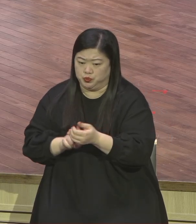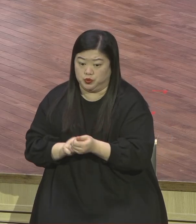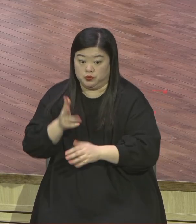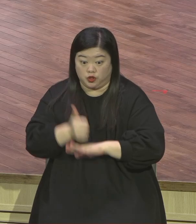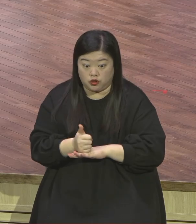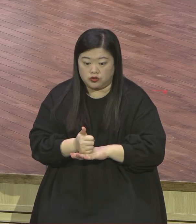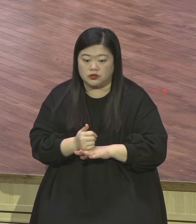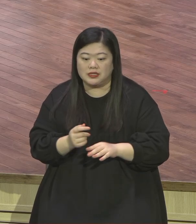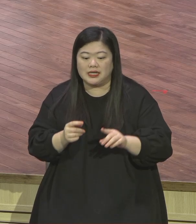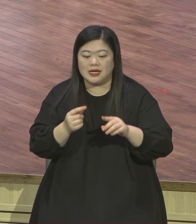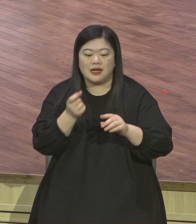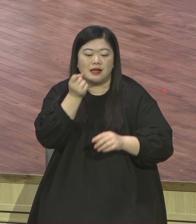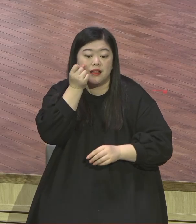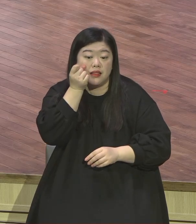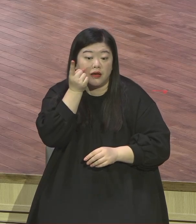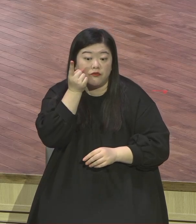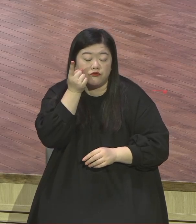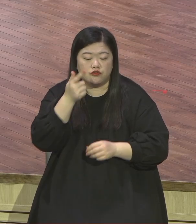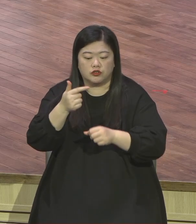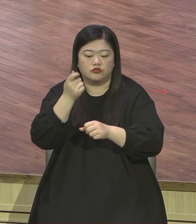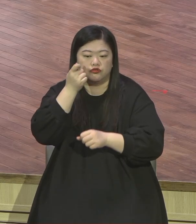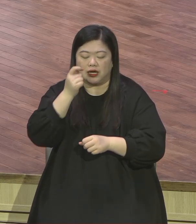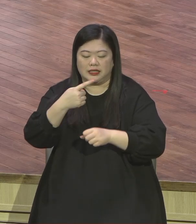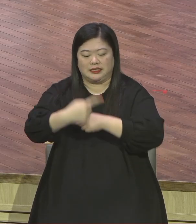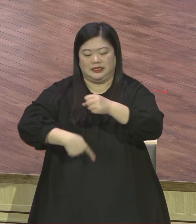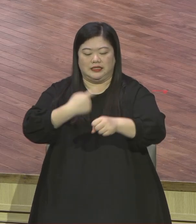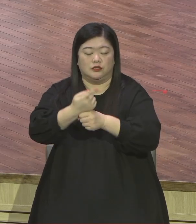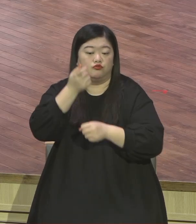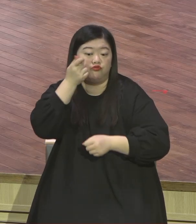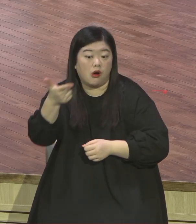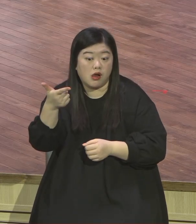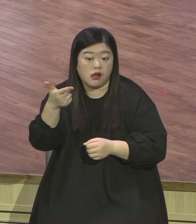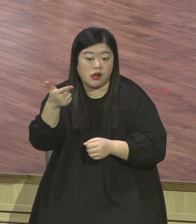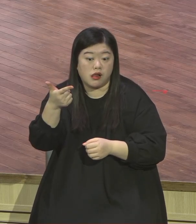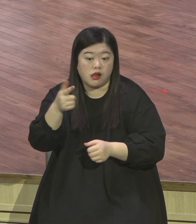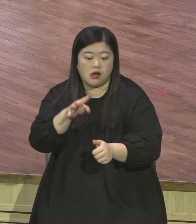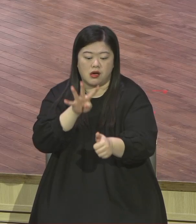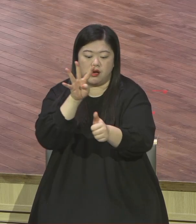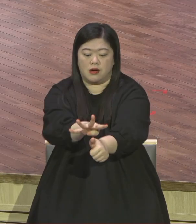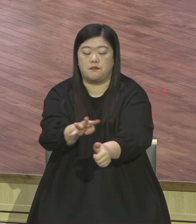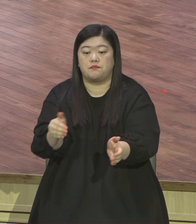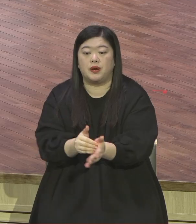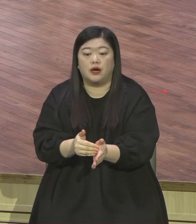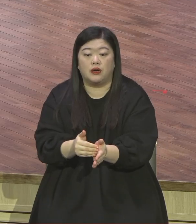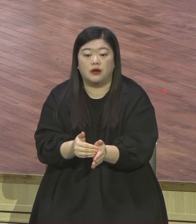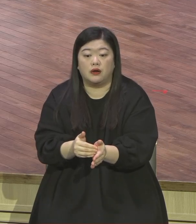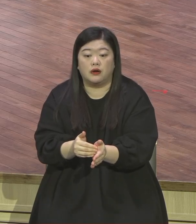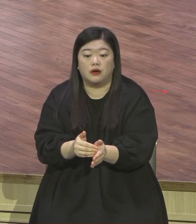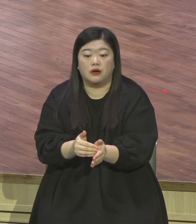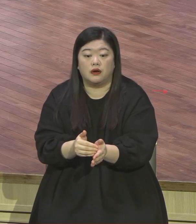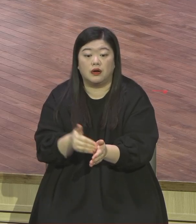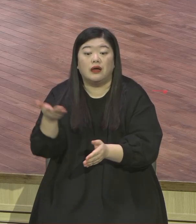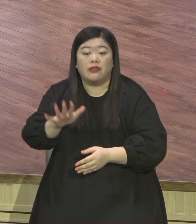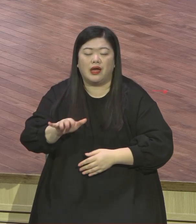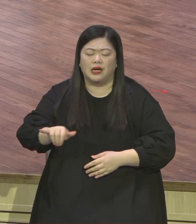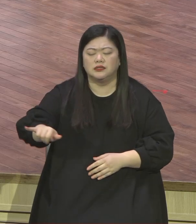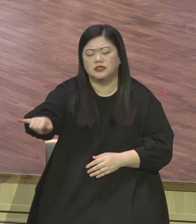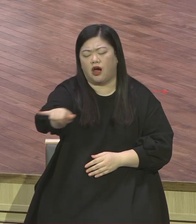방해하는 그러한 짓을 하고 전국적으로 큰 피해를 입혀낸 신천지